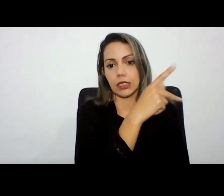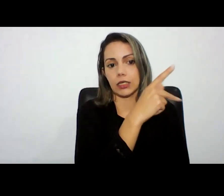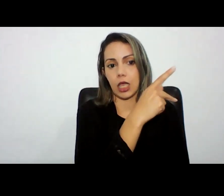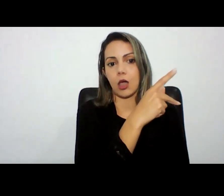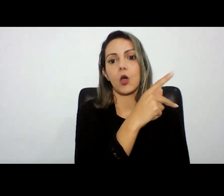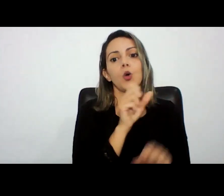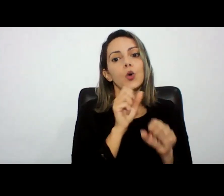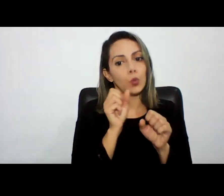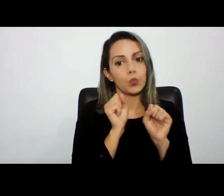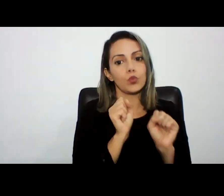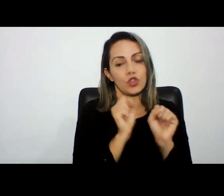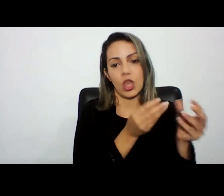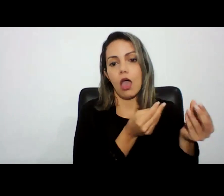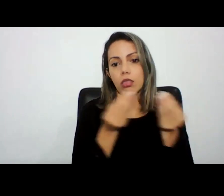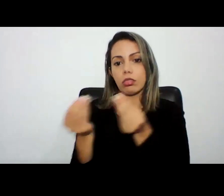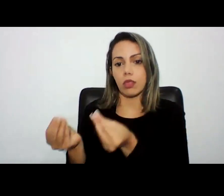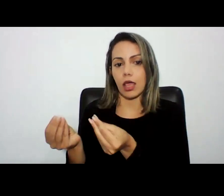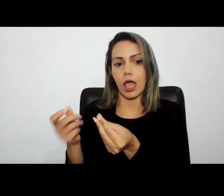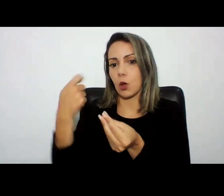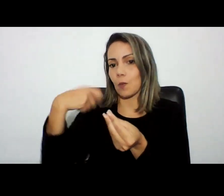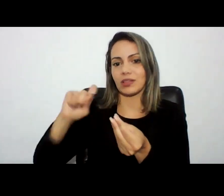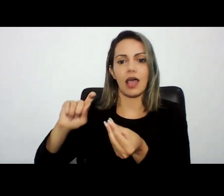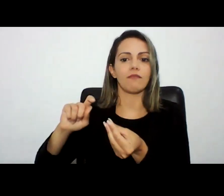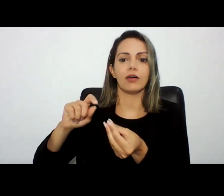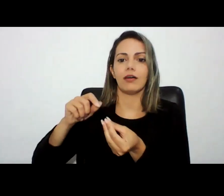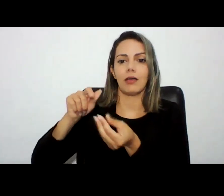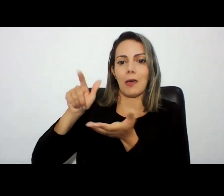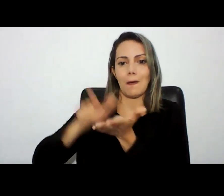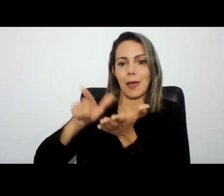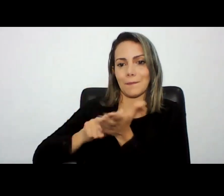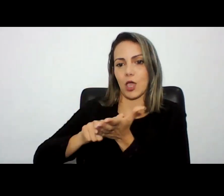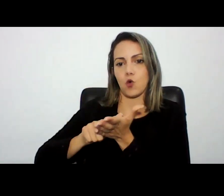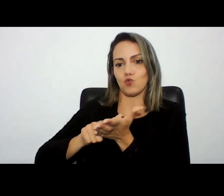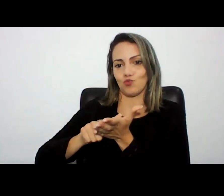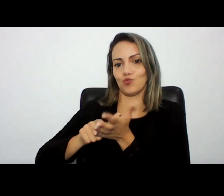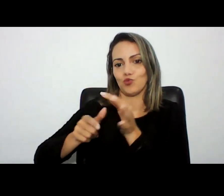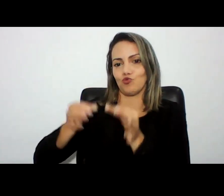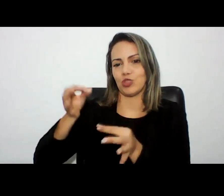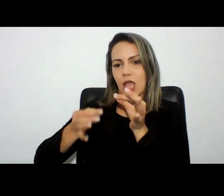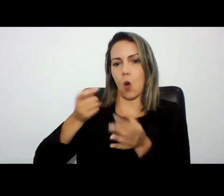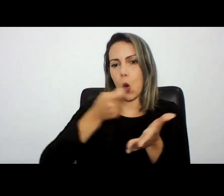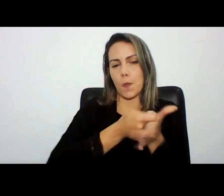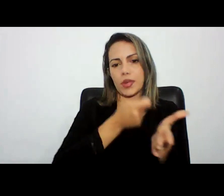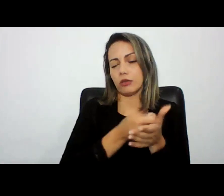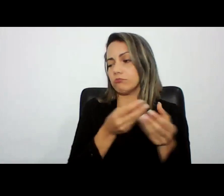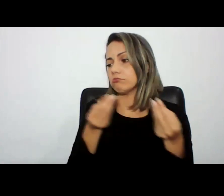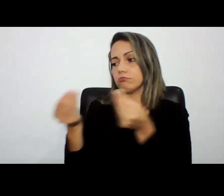autorização judicial ele entregou essa prova sem a menor dificuldade mesmo que aqui pudesse haver alguma dúvida se